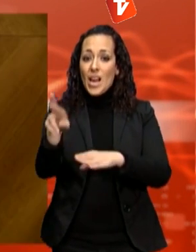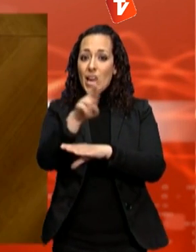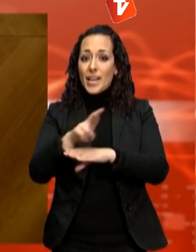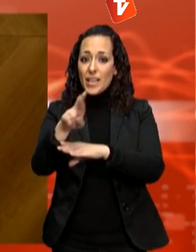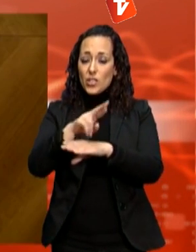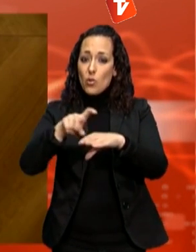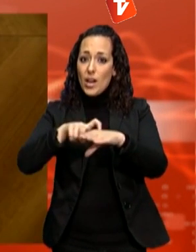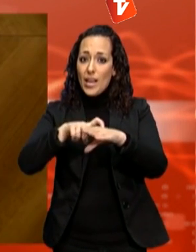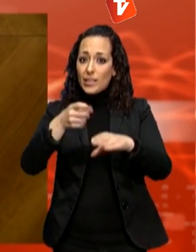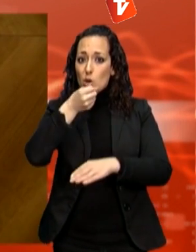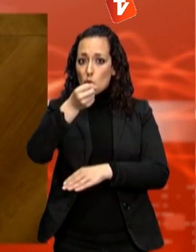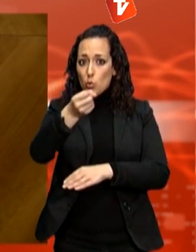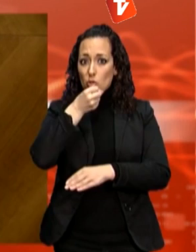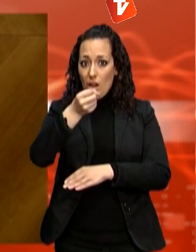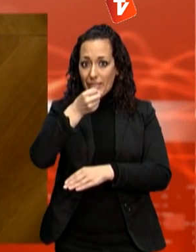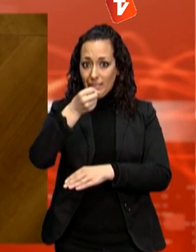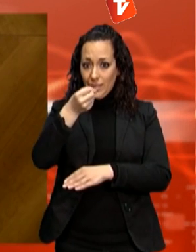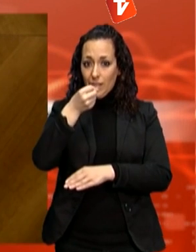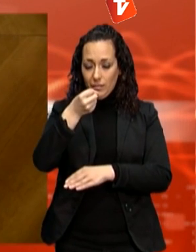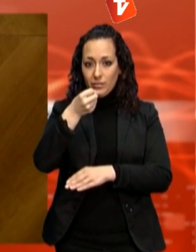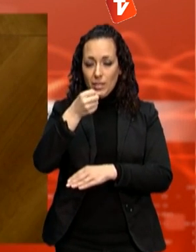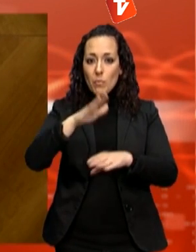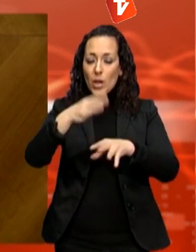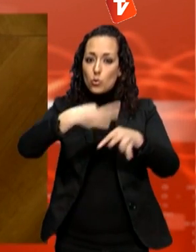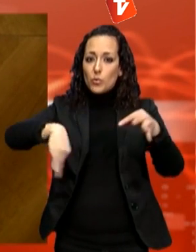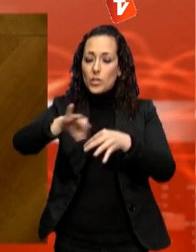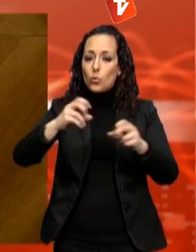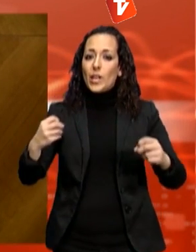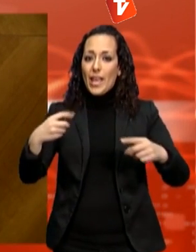que substitueix l'imputat Ricard Estrada, que va dimitir fa dues setmanes.